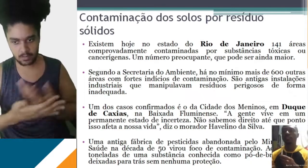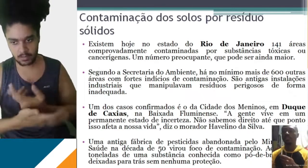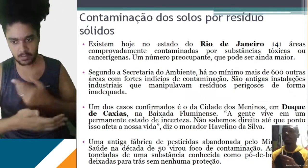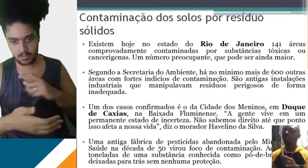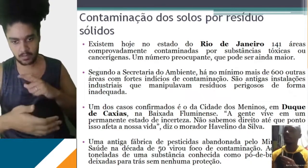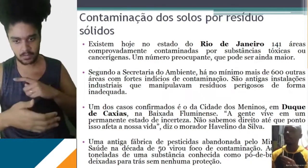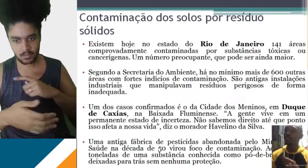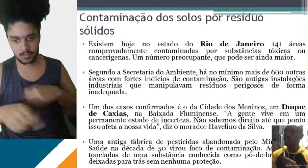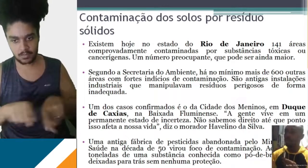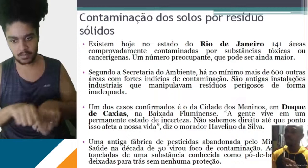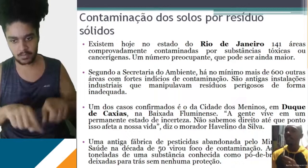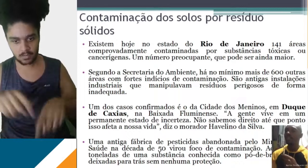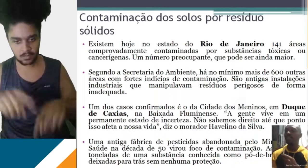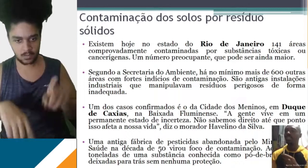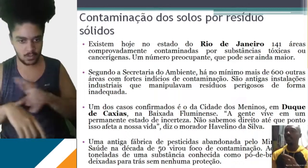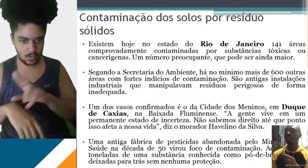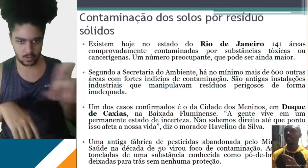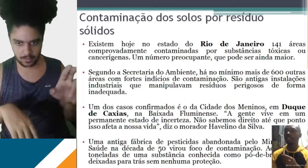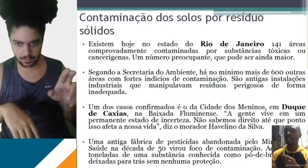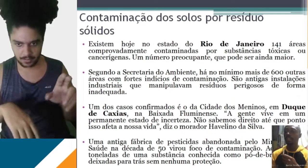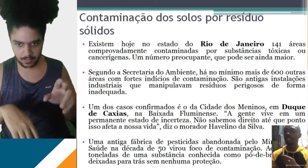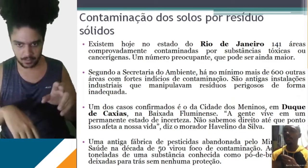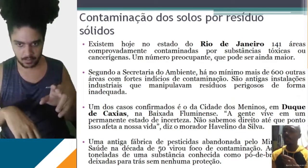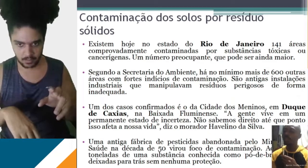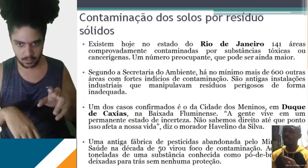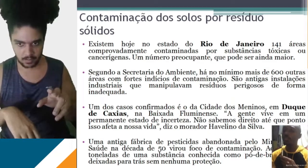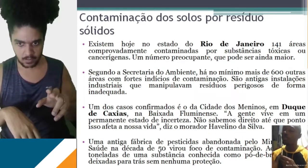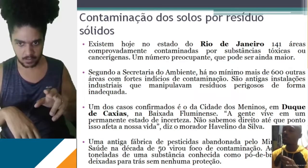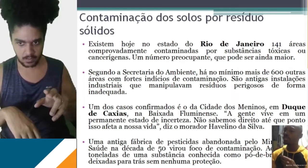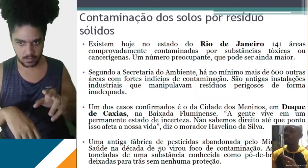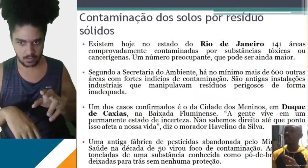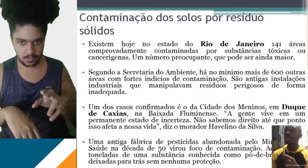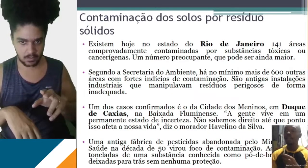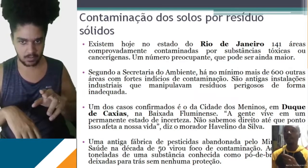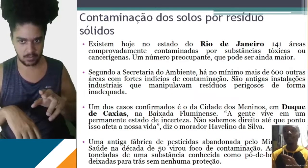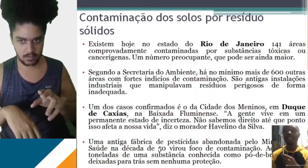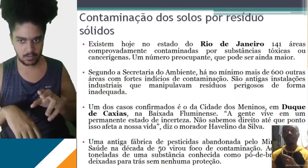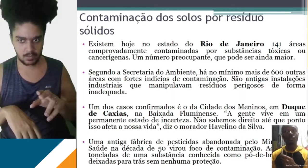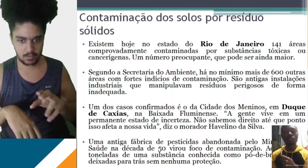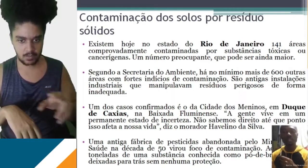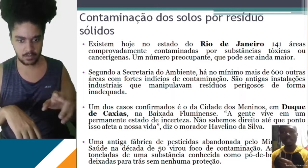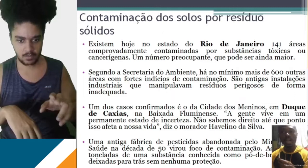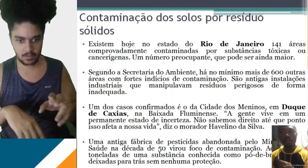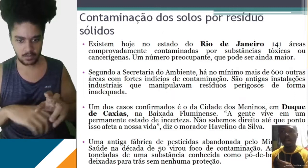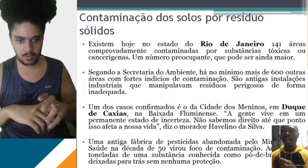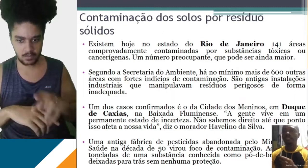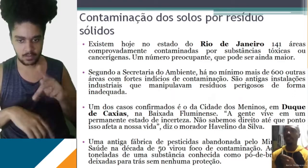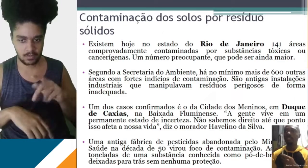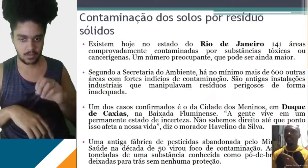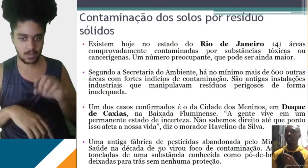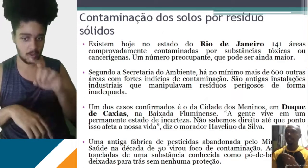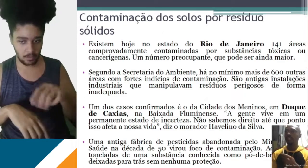Então, a gente vai ter uma substância chamada pó de broca, que vai deixar para trás inúmeros casos de contaminação e que é completamente prejudicial